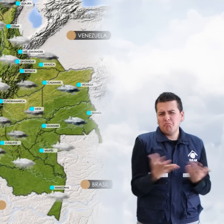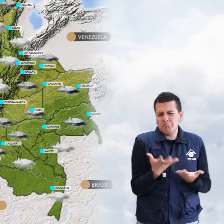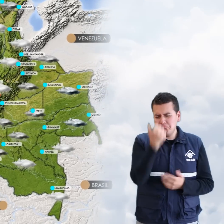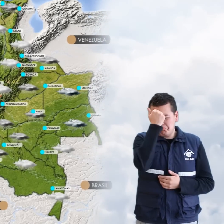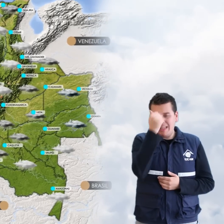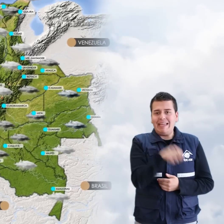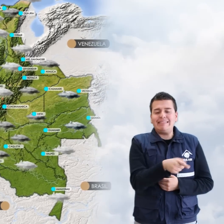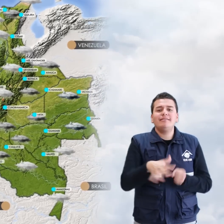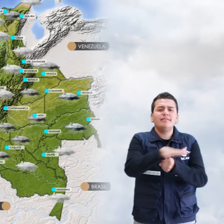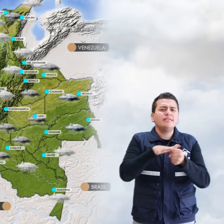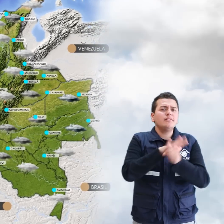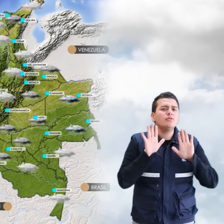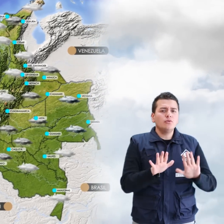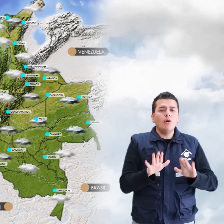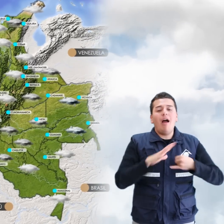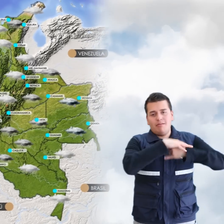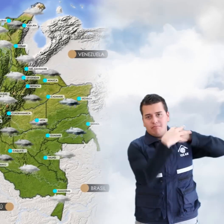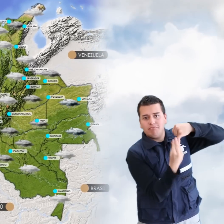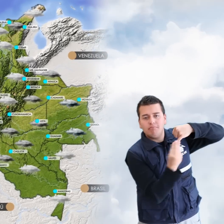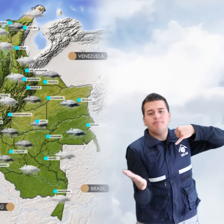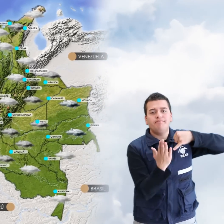en sectores del departamento de Guainía.